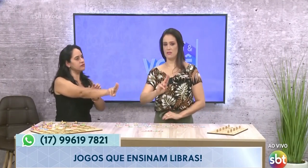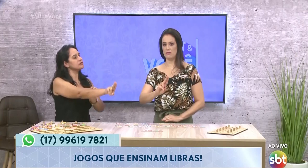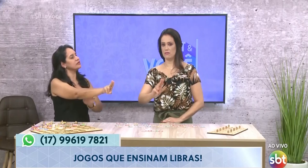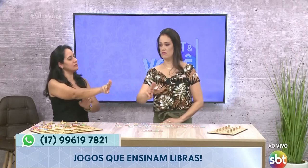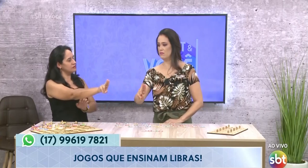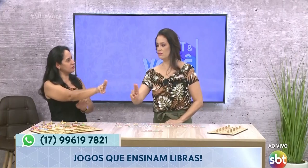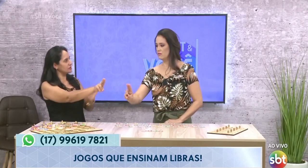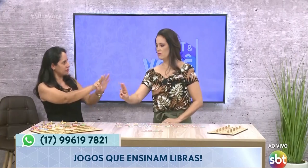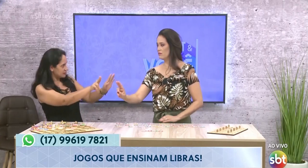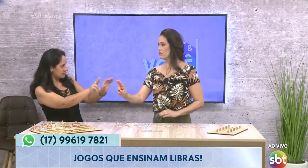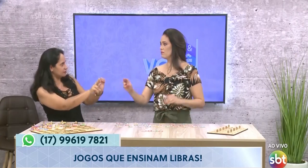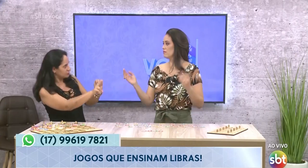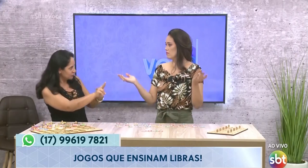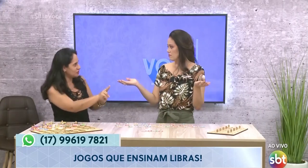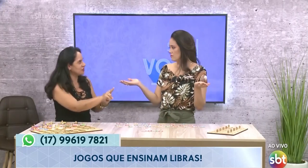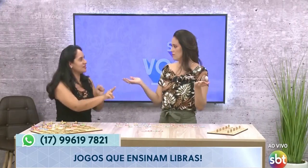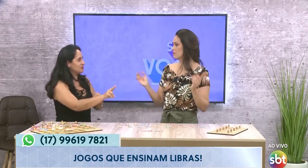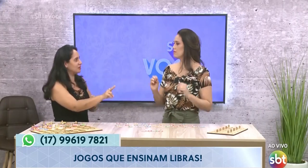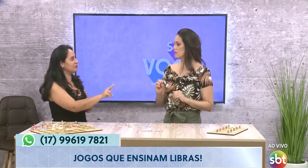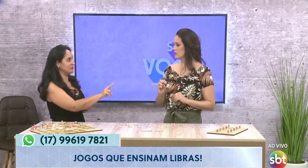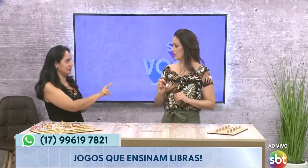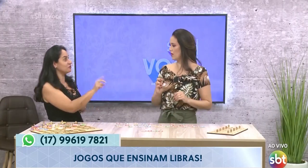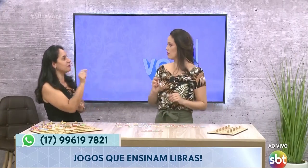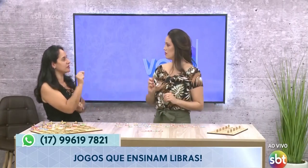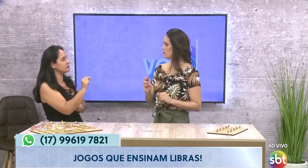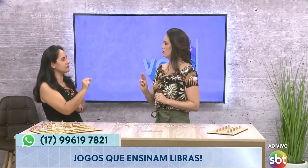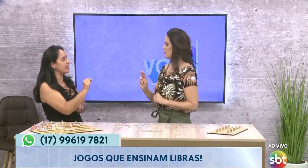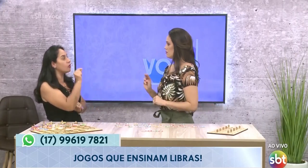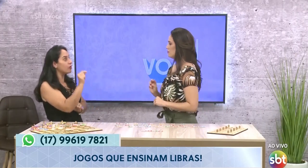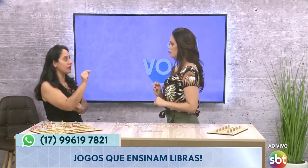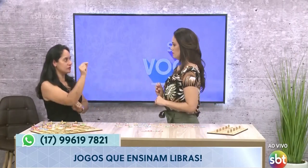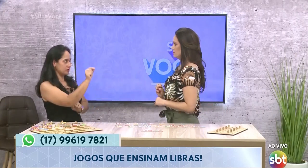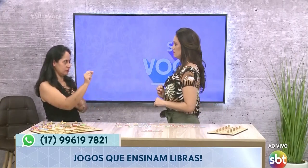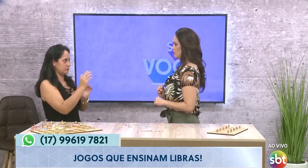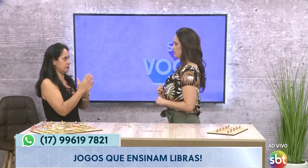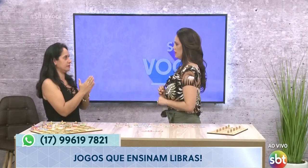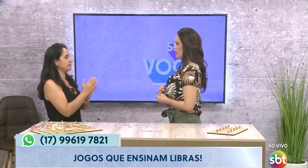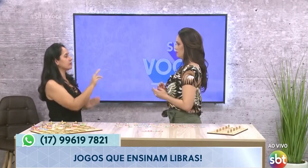dedos. Isso. Então, assim, por gentileza, olha pra mim. Eu vou perguntar qual é o seu nome. Tá.